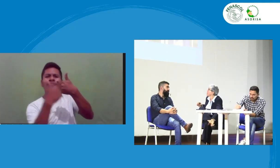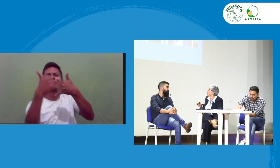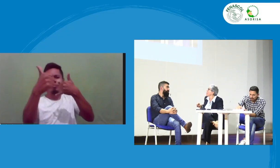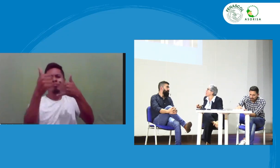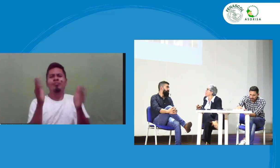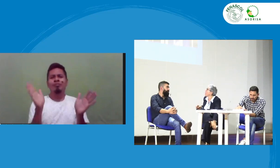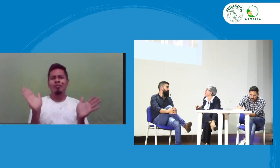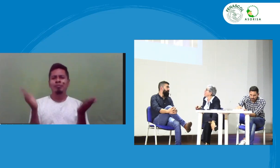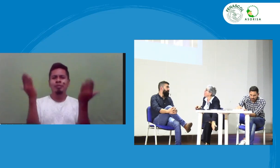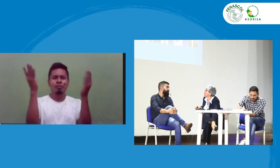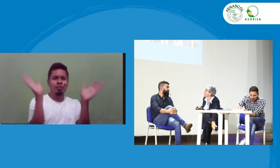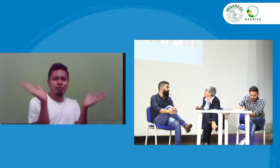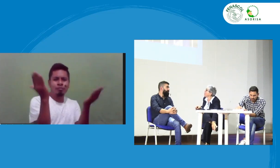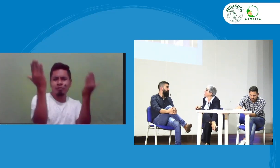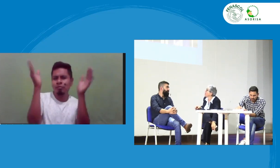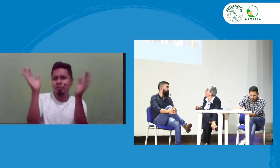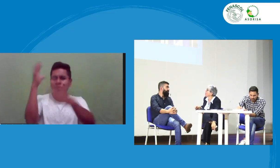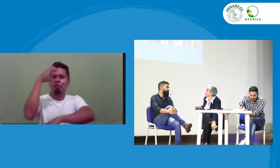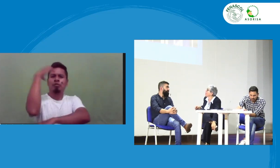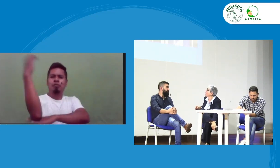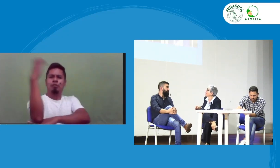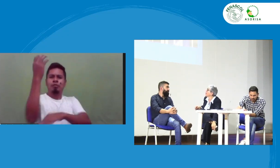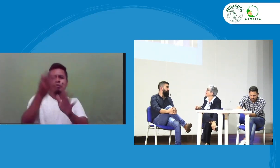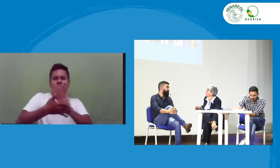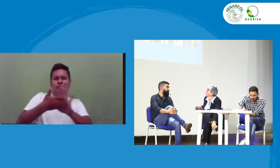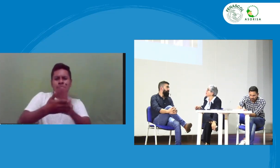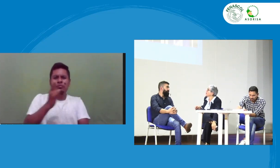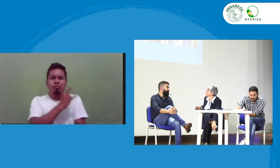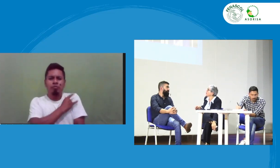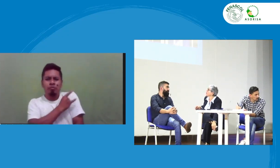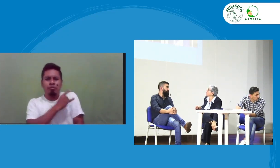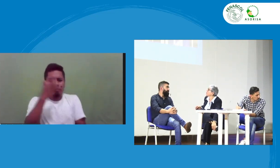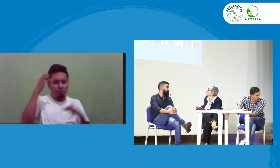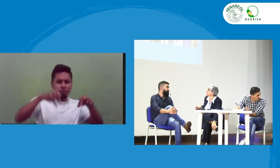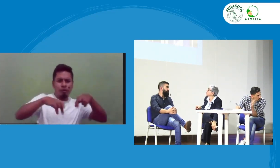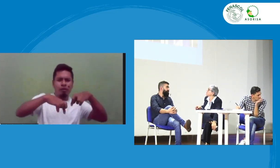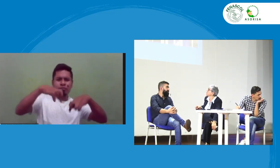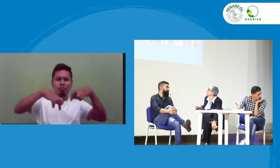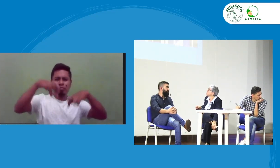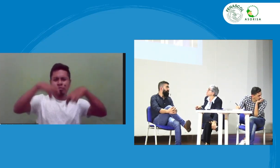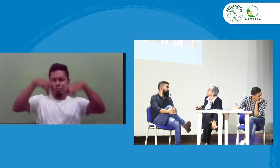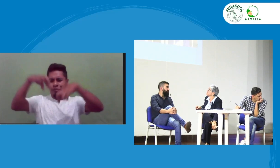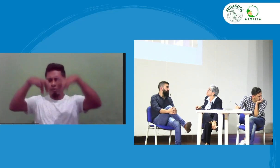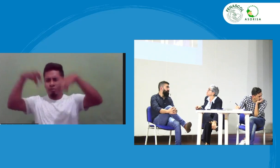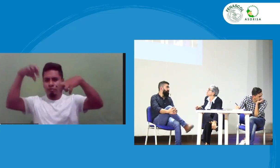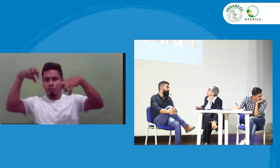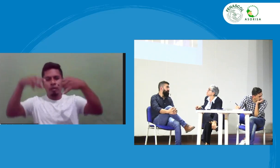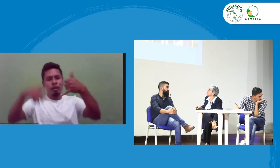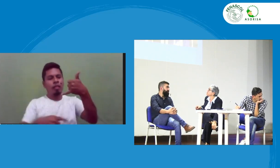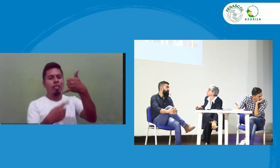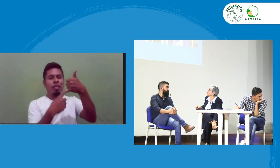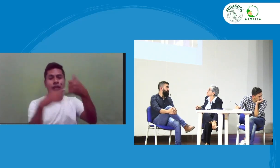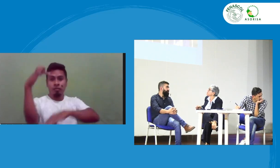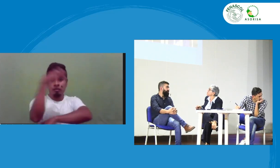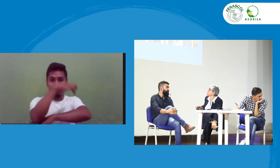o sea yo veo que hay grandes avances en la centralidad del país veo muchos